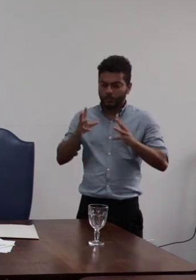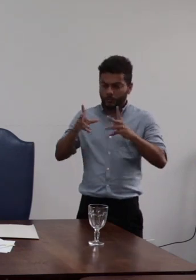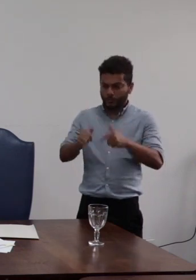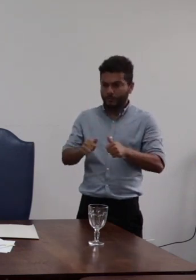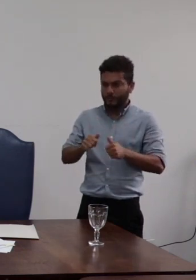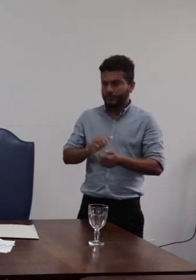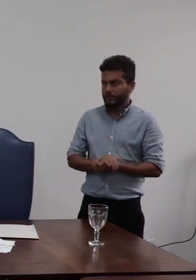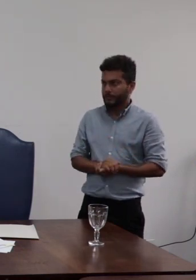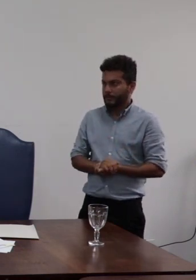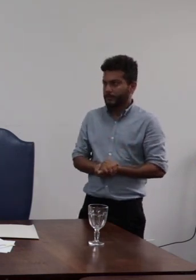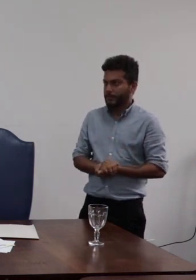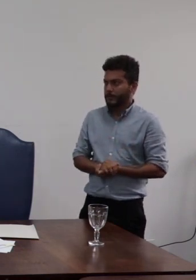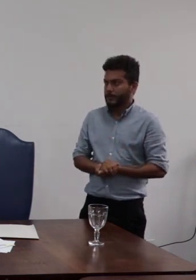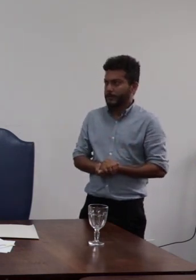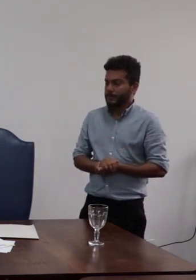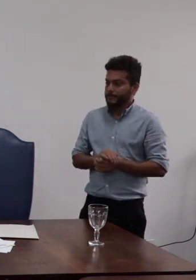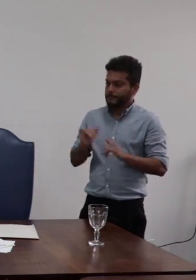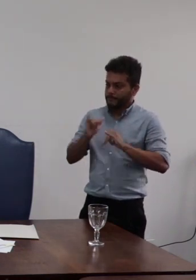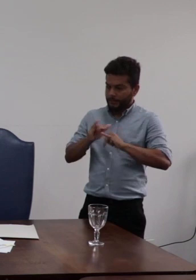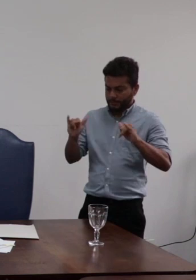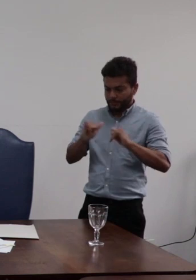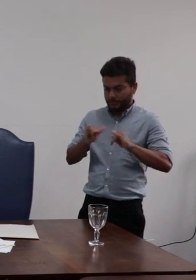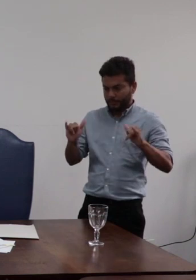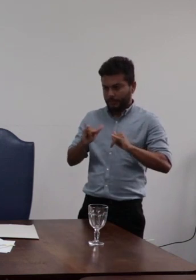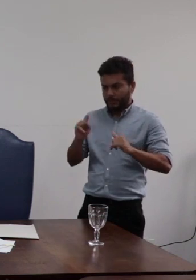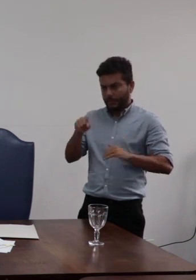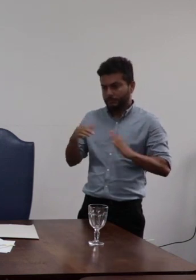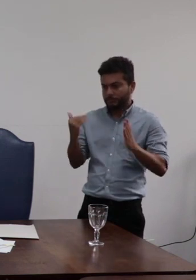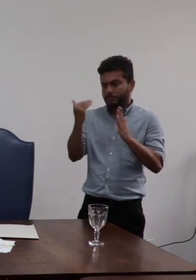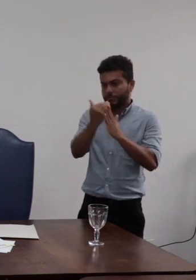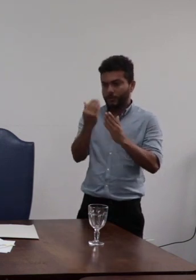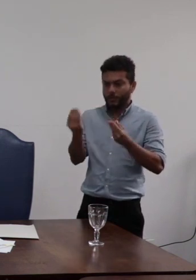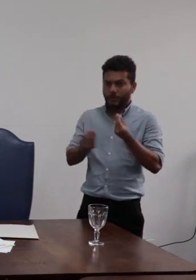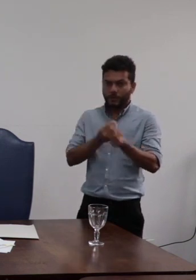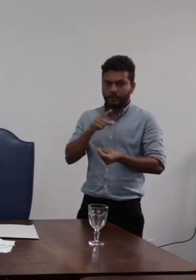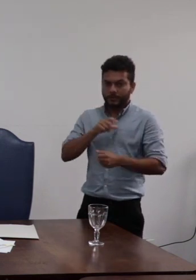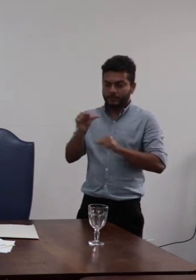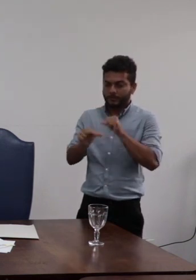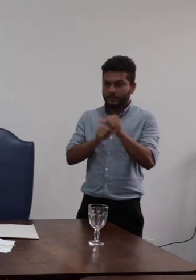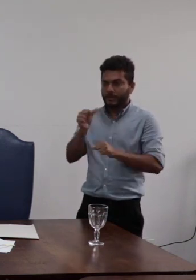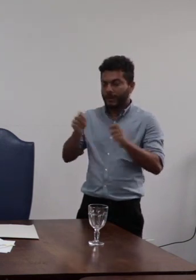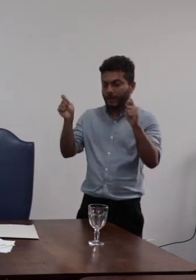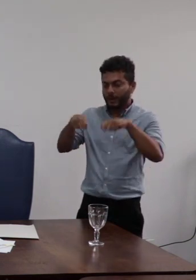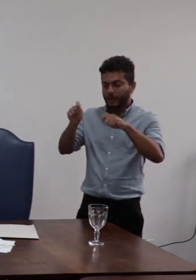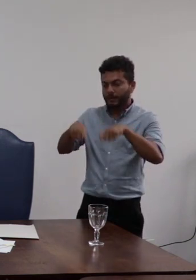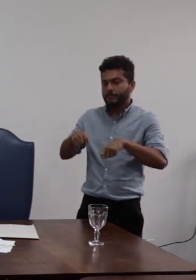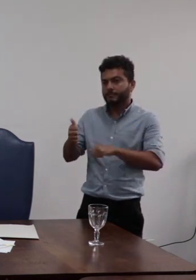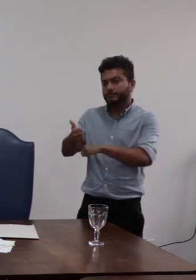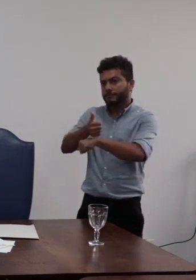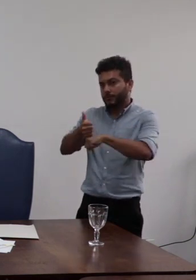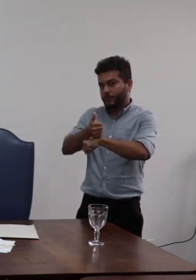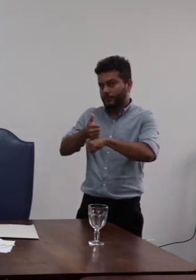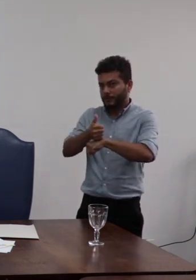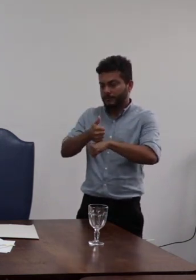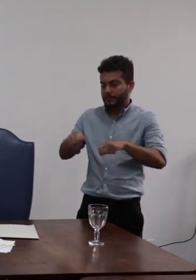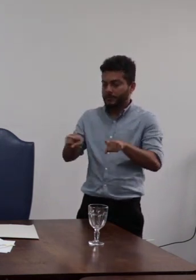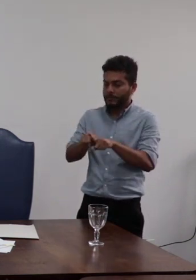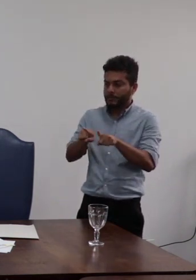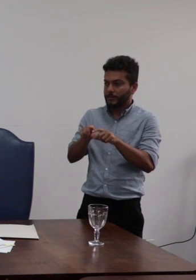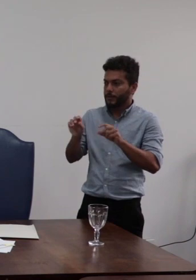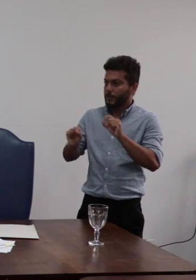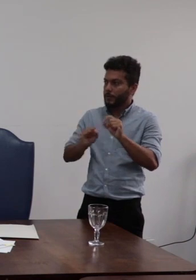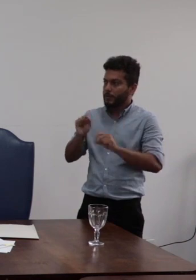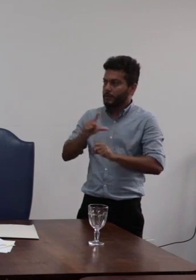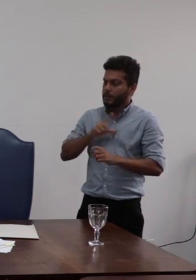vai além da intenção de desconstrução da capacidade profissional adentrando para a intenção de